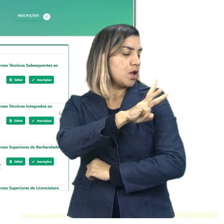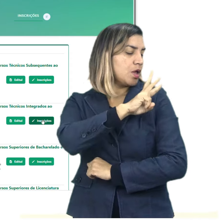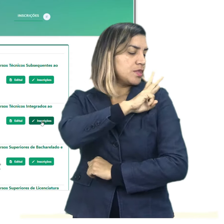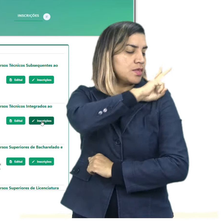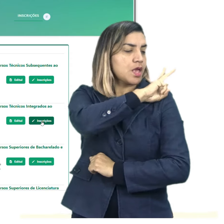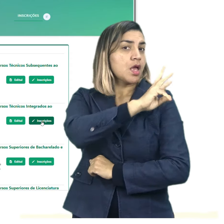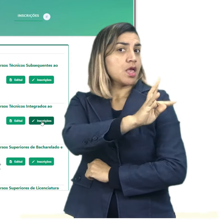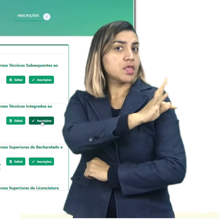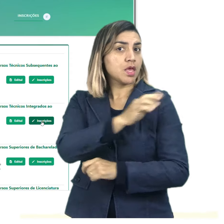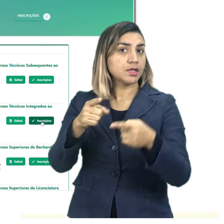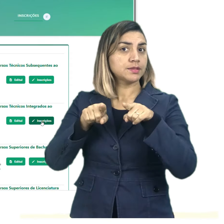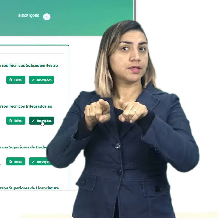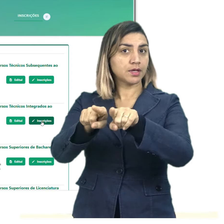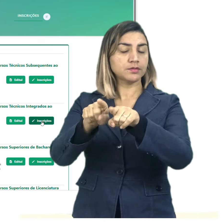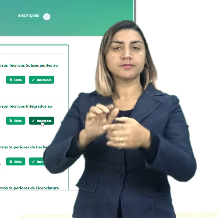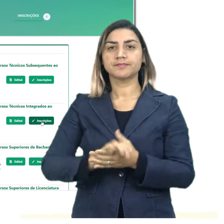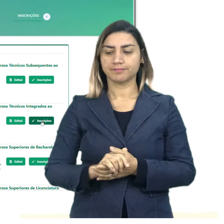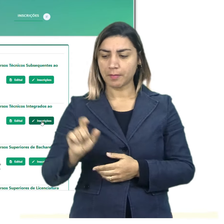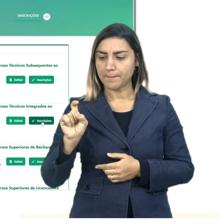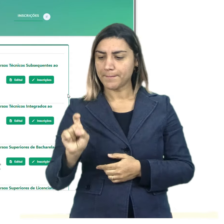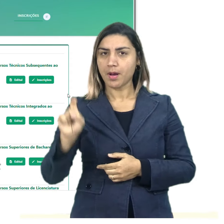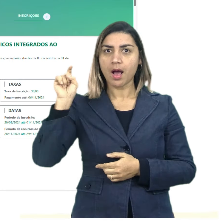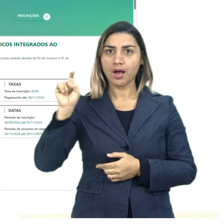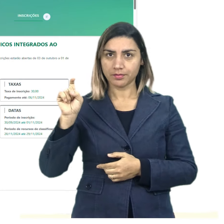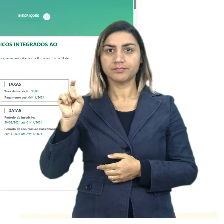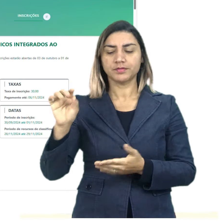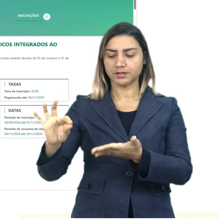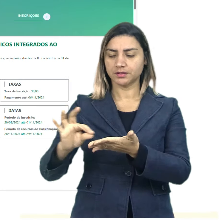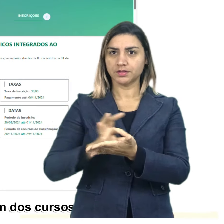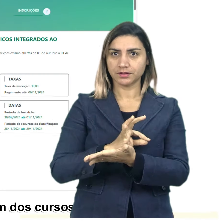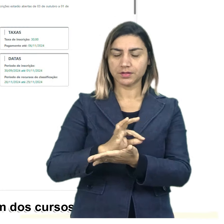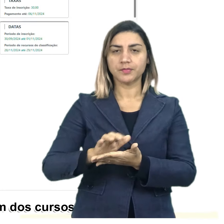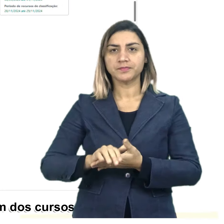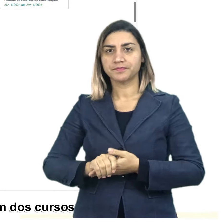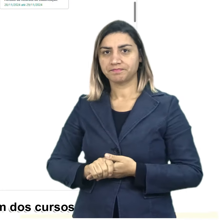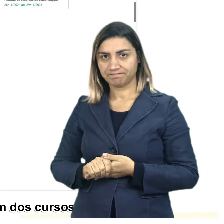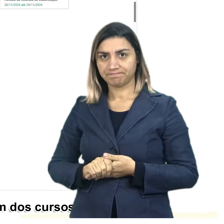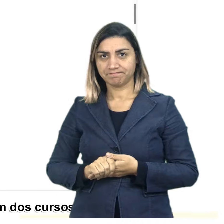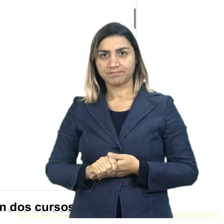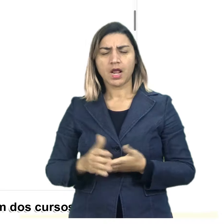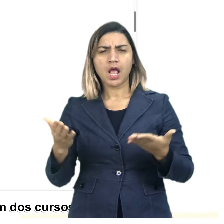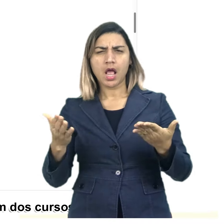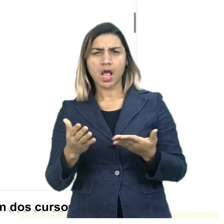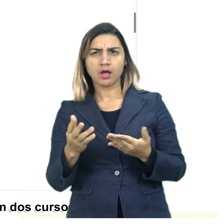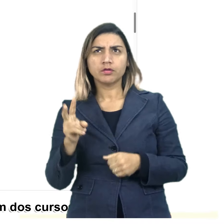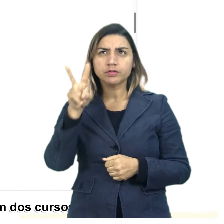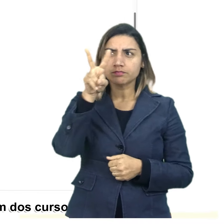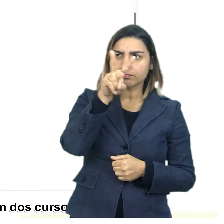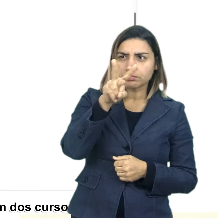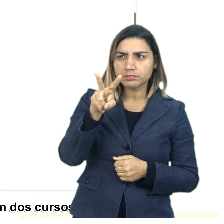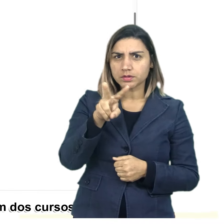médio. Vamos clicar em inscrições. Vamos hipoteticamente